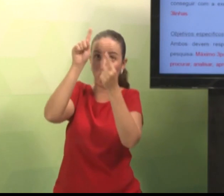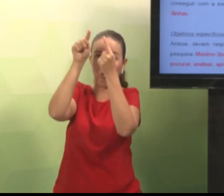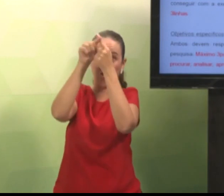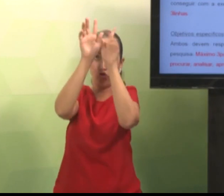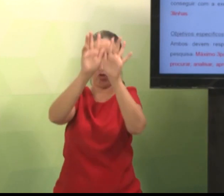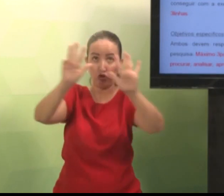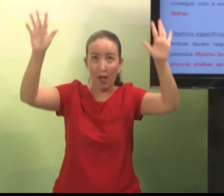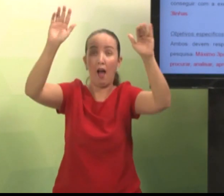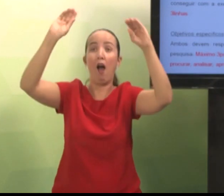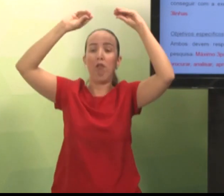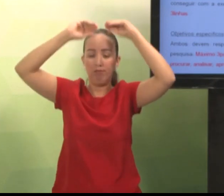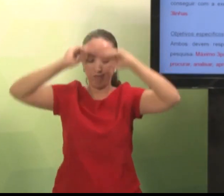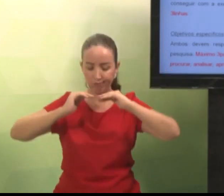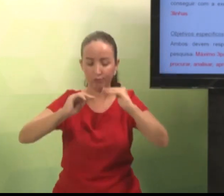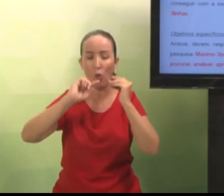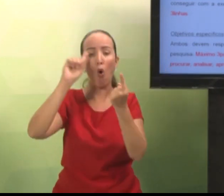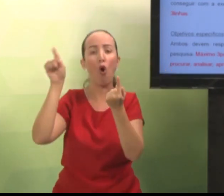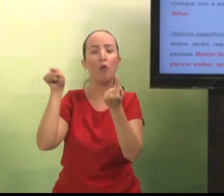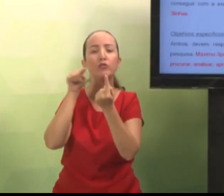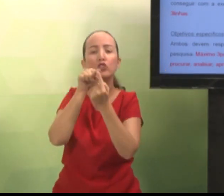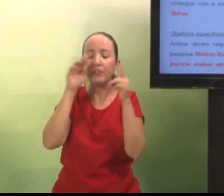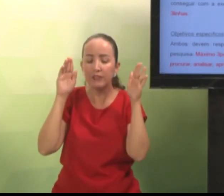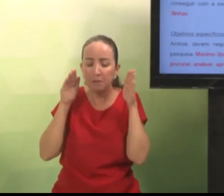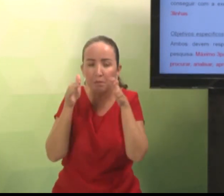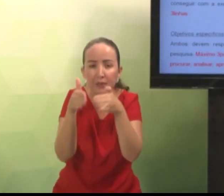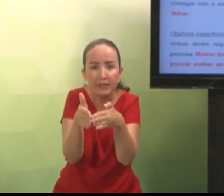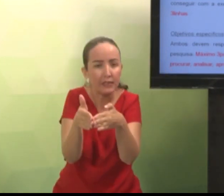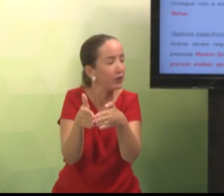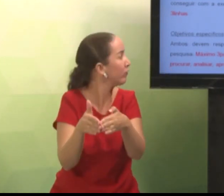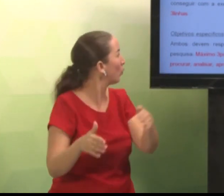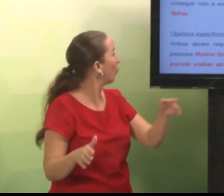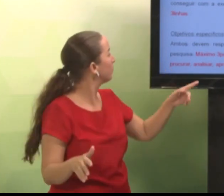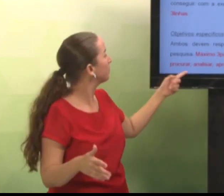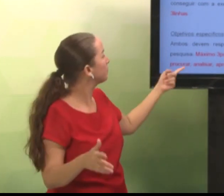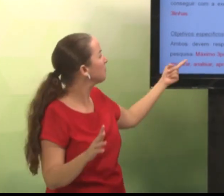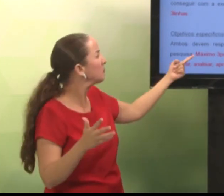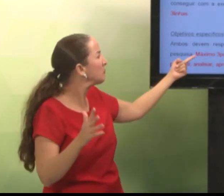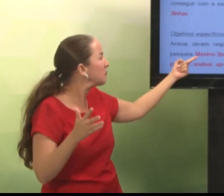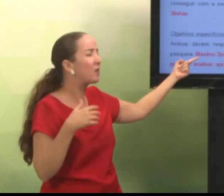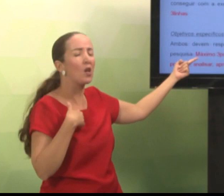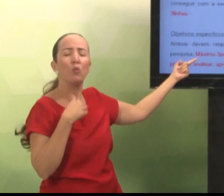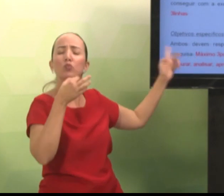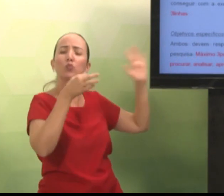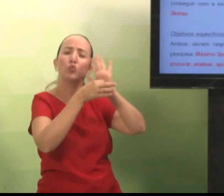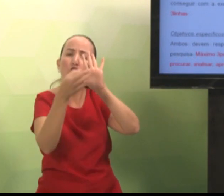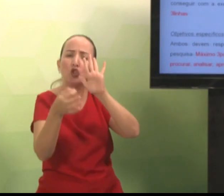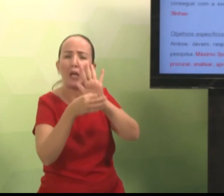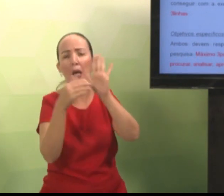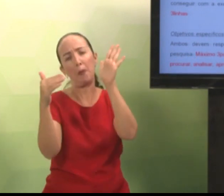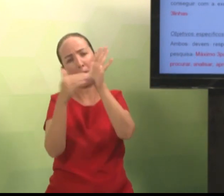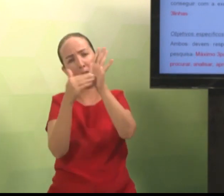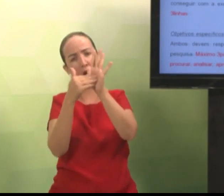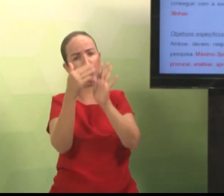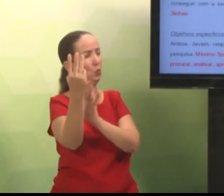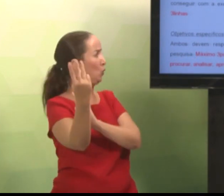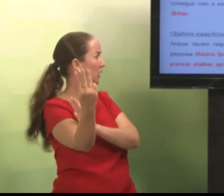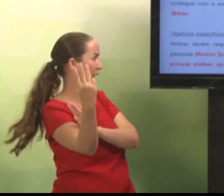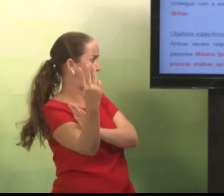Não é extenso. É um texto curto. Então, logo após, eu tenho os objetivos específicos.